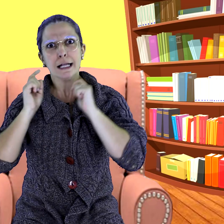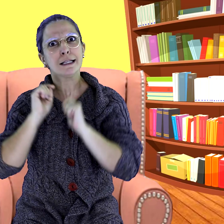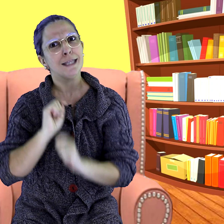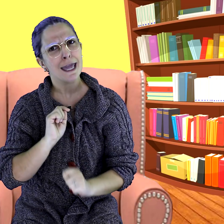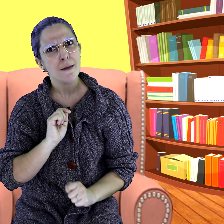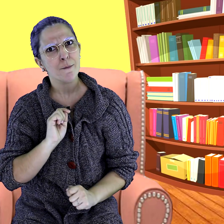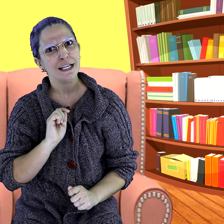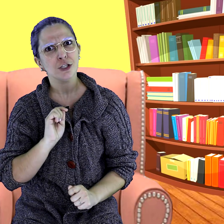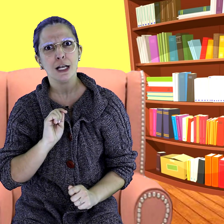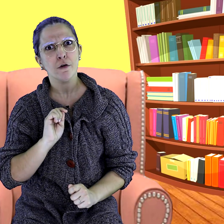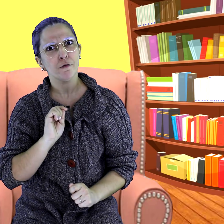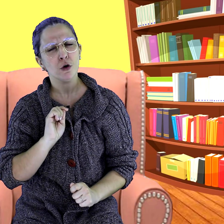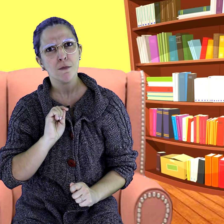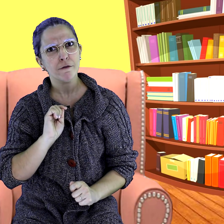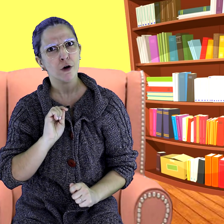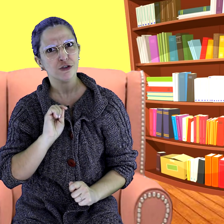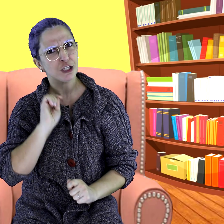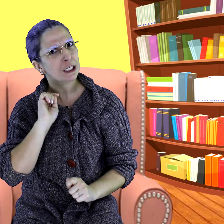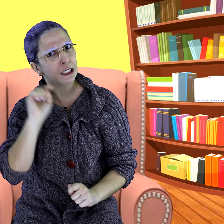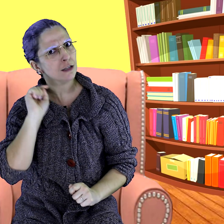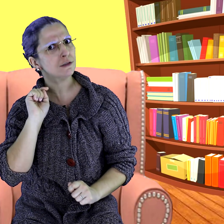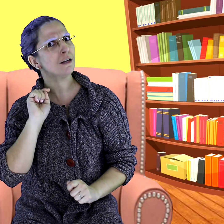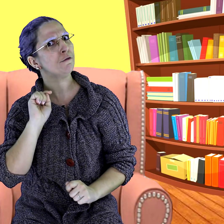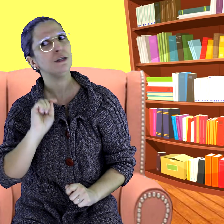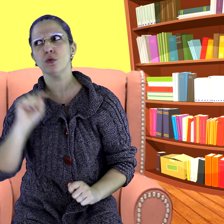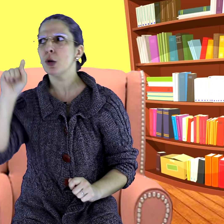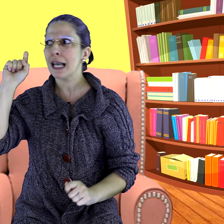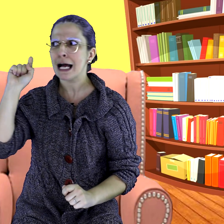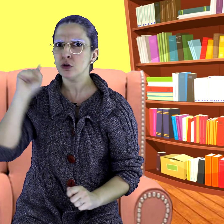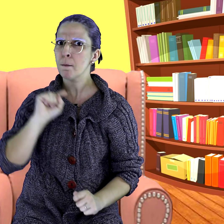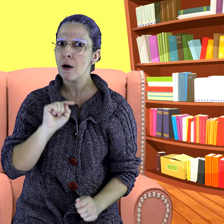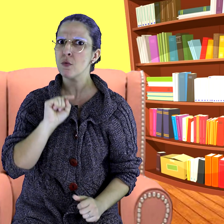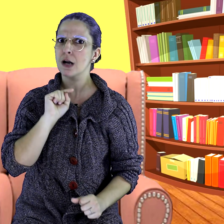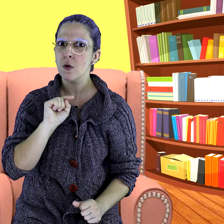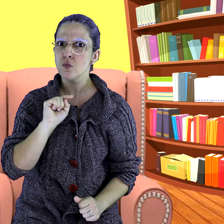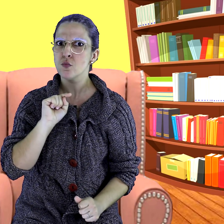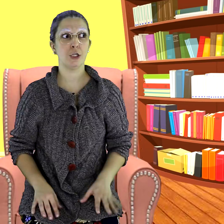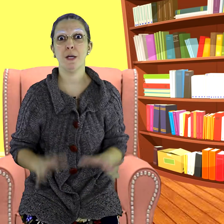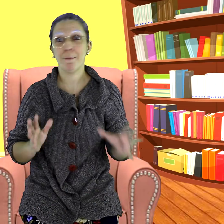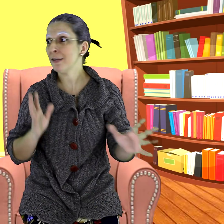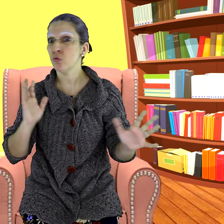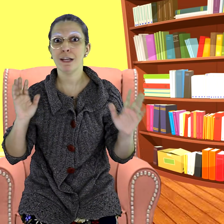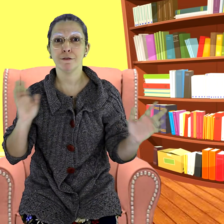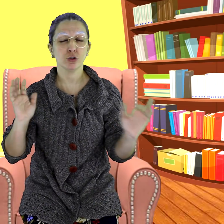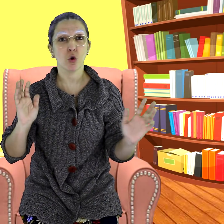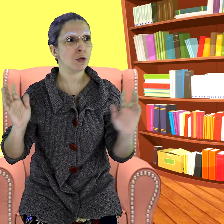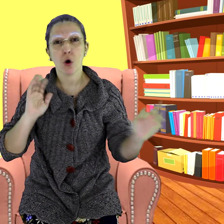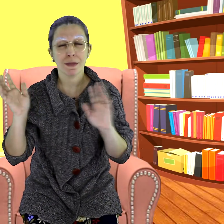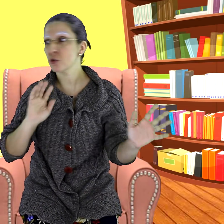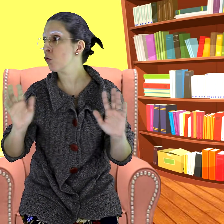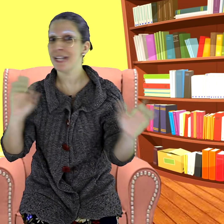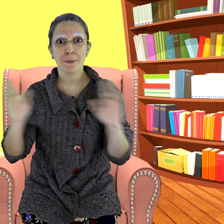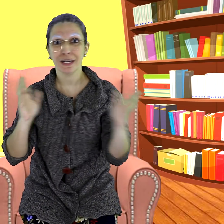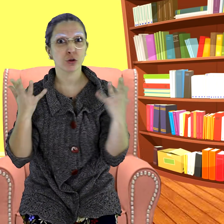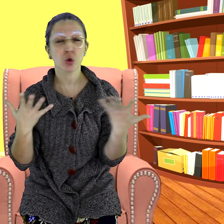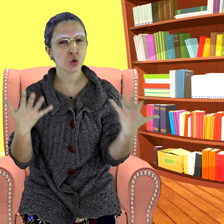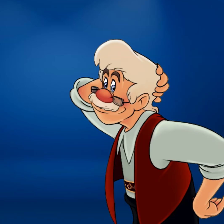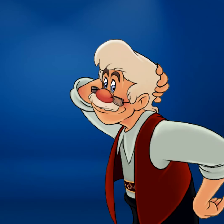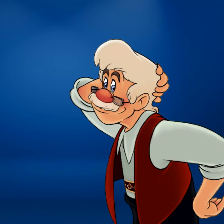De repente, ele ouviu uma voz de criança vindo lá do balcão. Gepeto levantou e começou a olhar para todos os